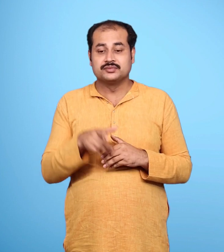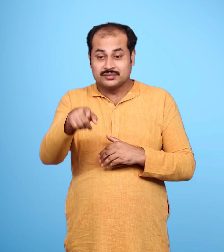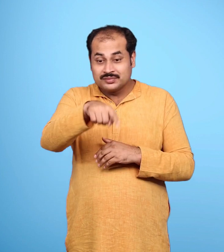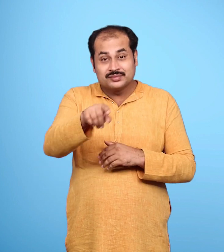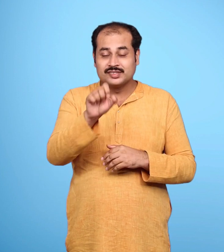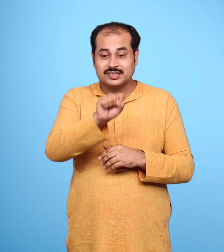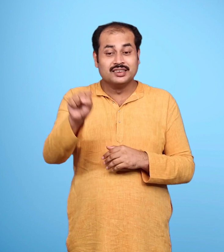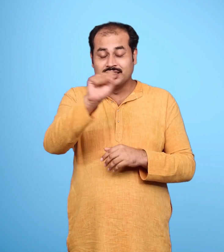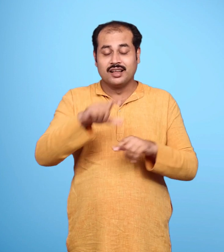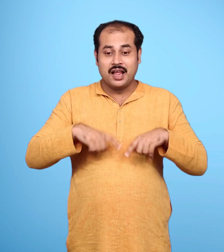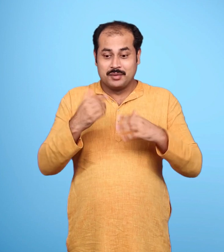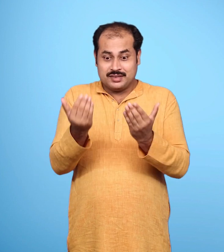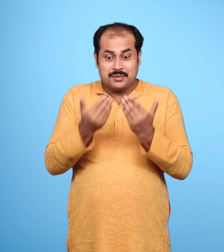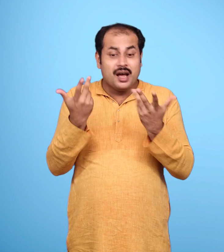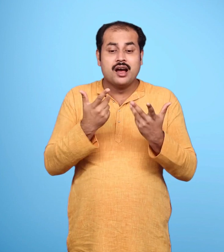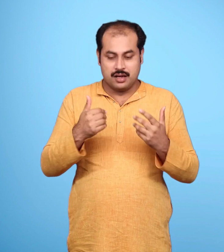तुम्हारी रक्षा केवल मैं कर सकता हूँ